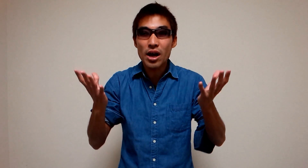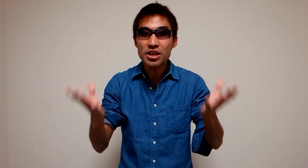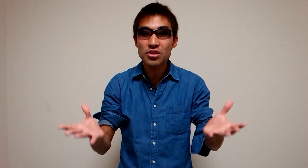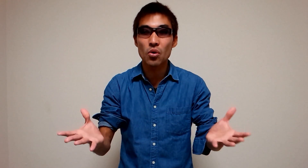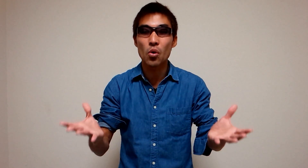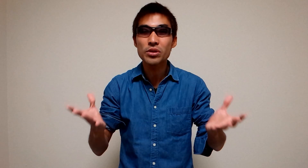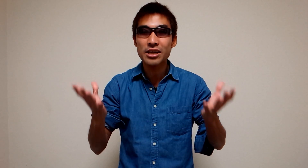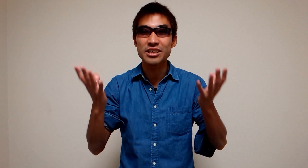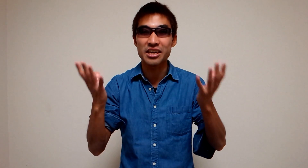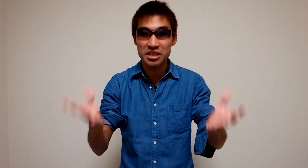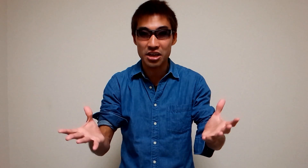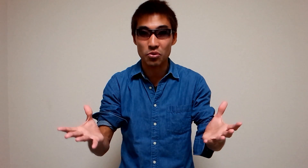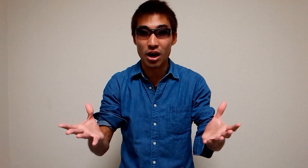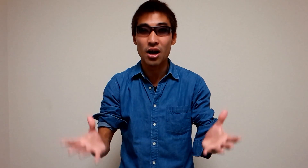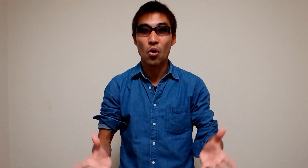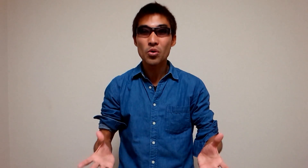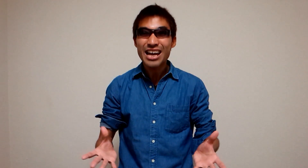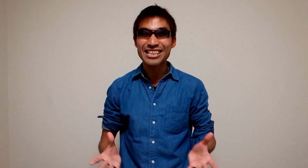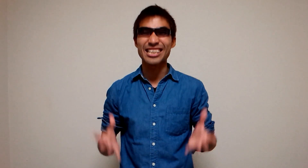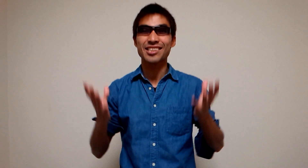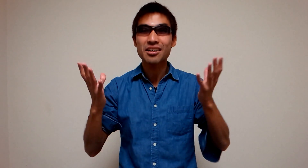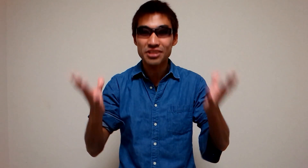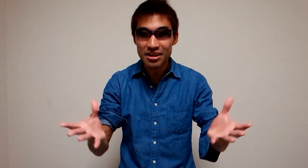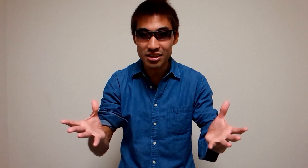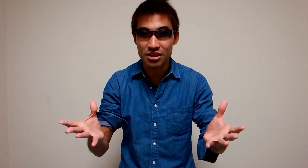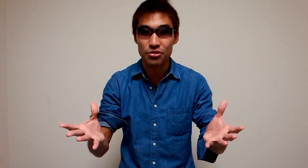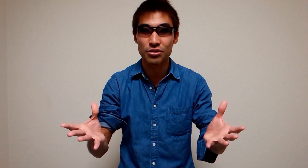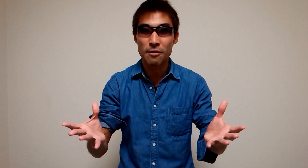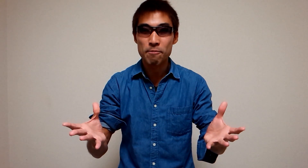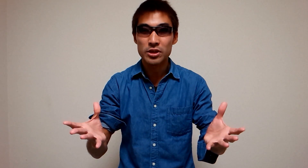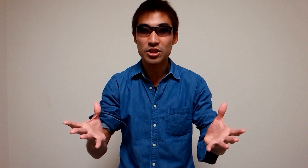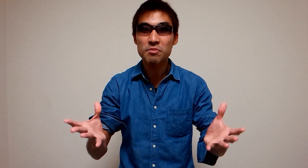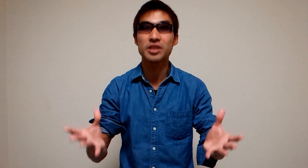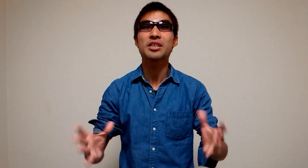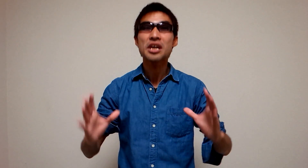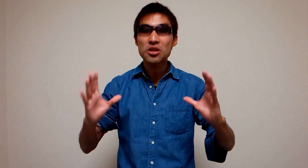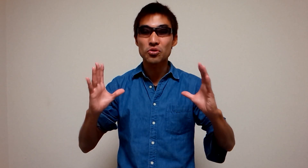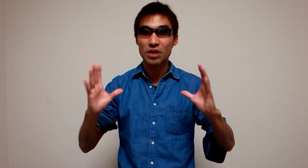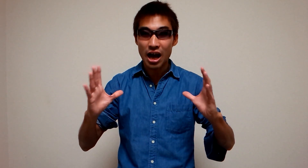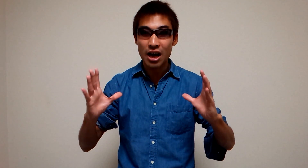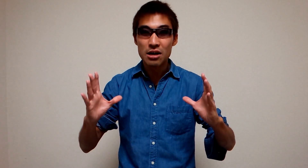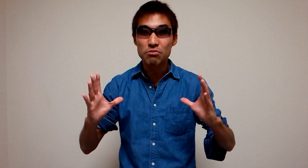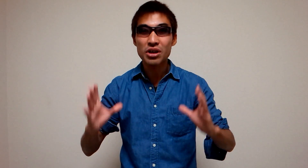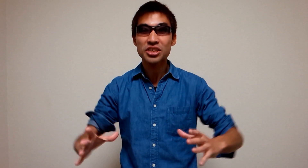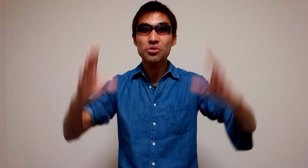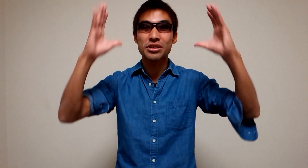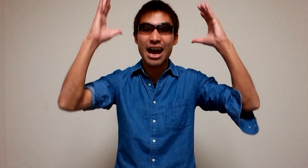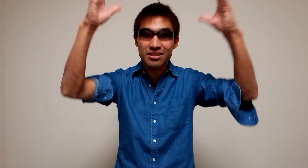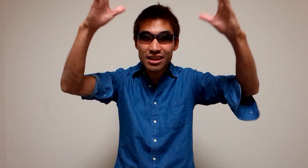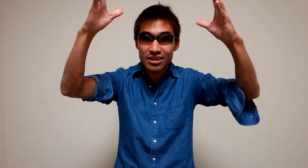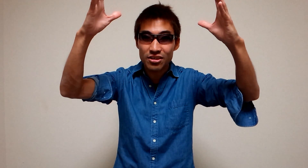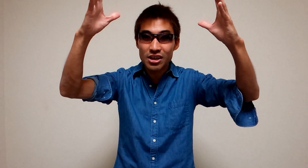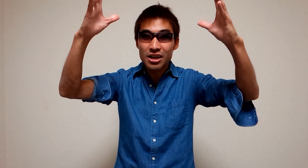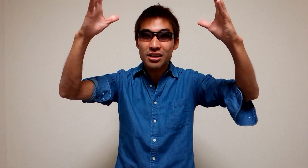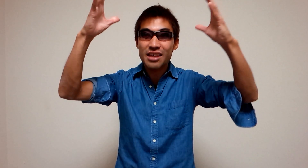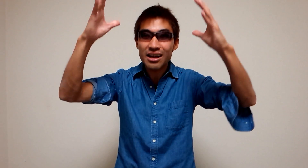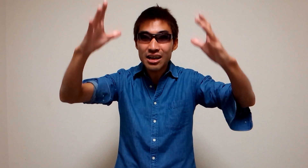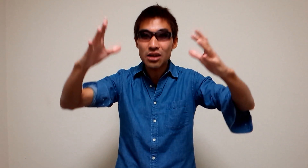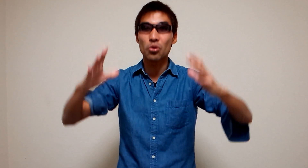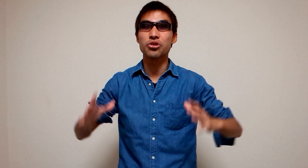回以上オナニーできないとかオナニーしたくないっていうつまり勢力が昔よりなくなってるだから子